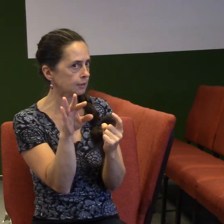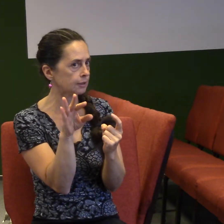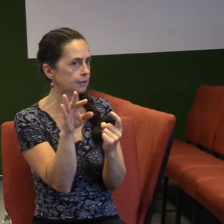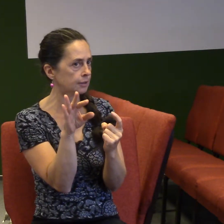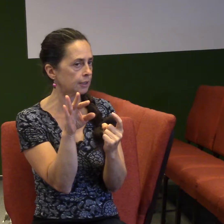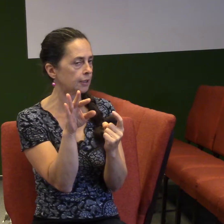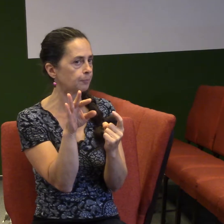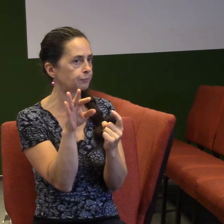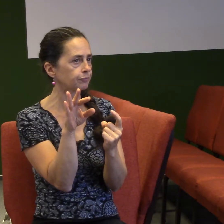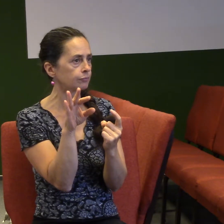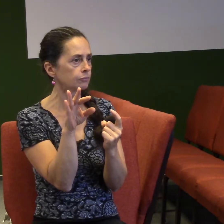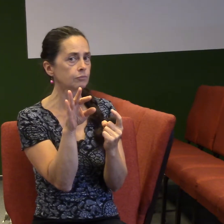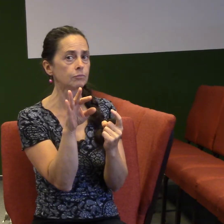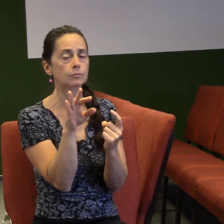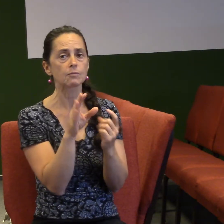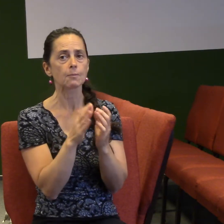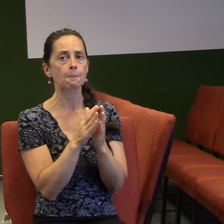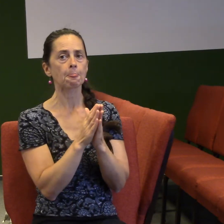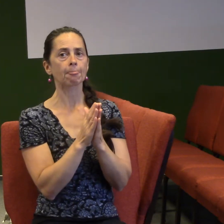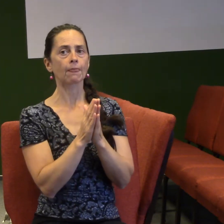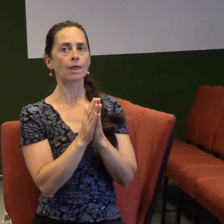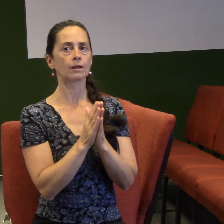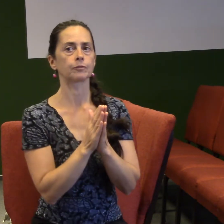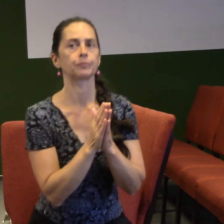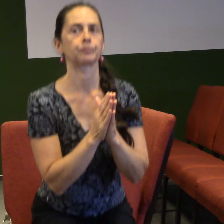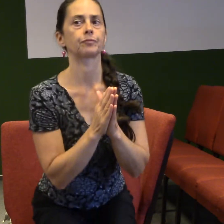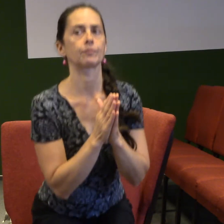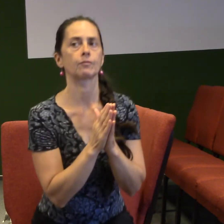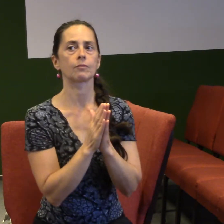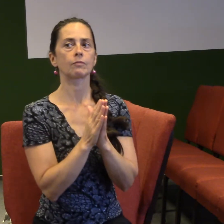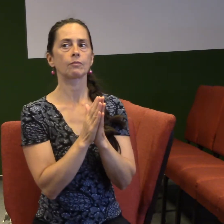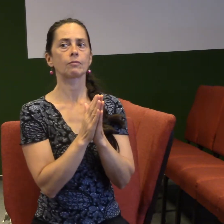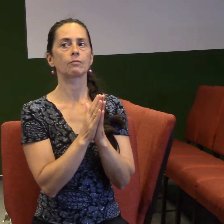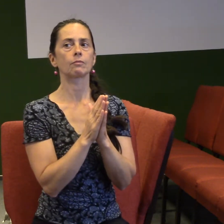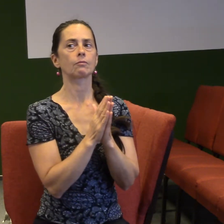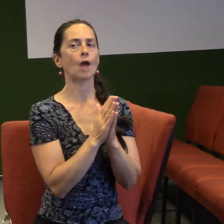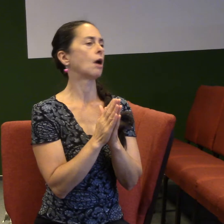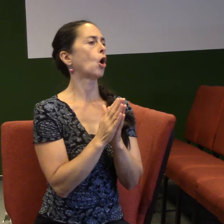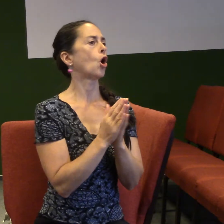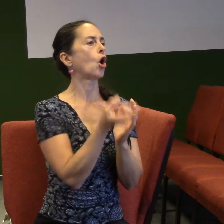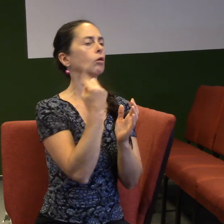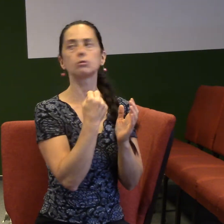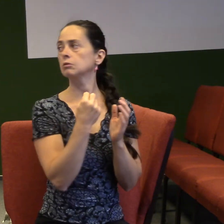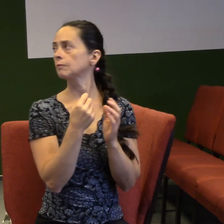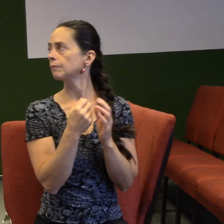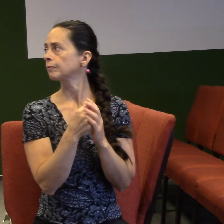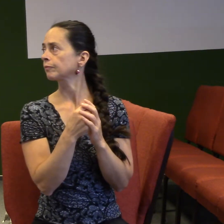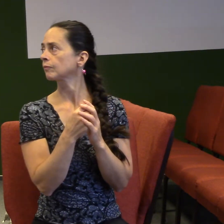pro kterého je v božím slově se v řečtině použí to slovo paraklétos. A když jsem se díval, co to